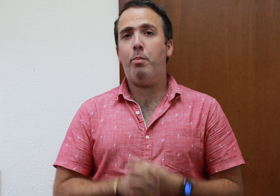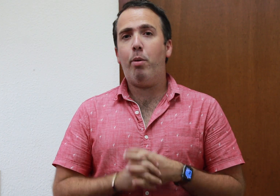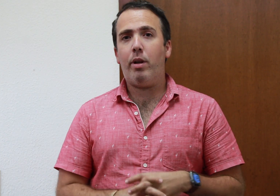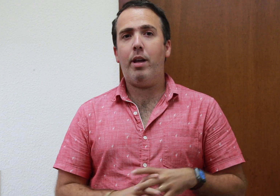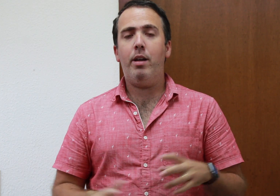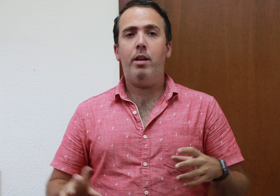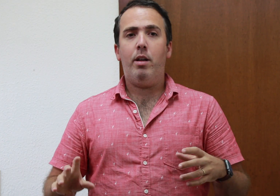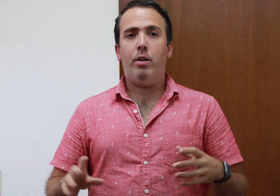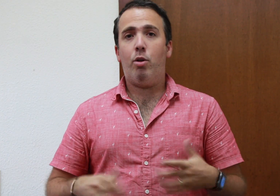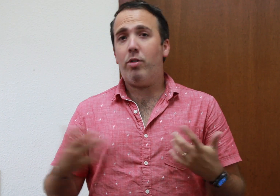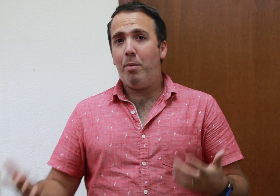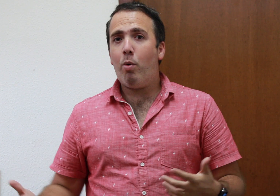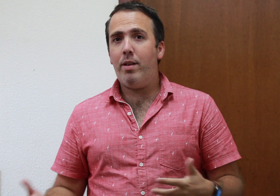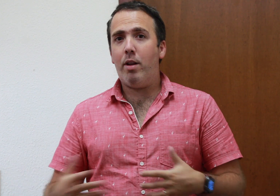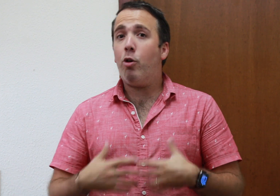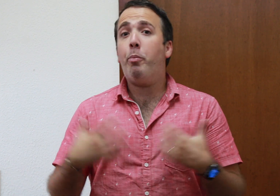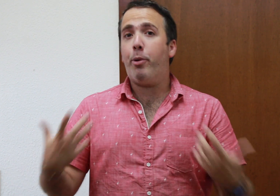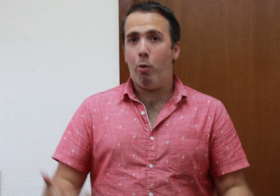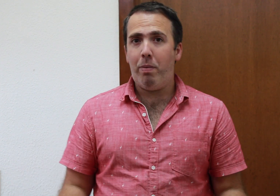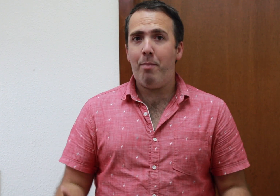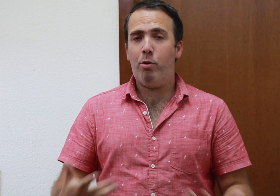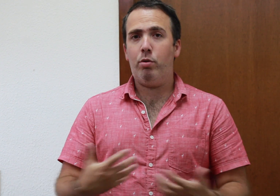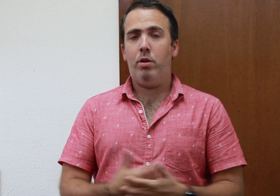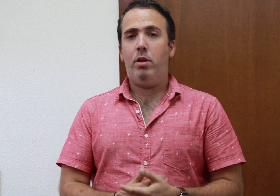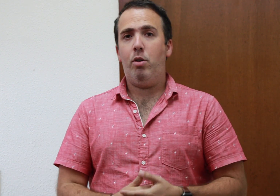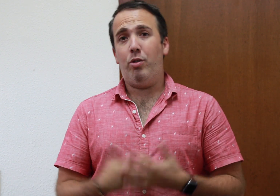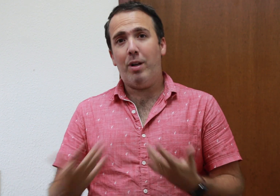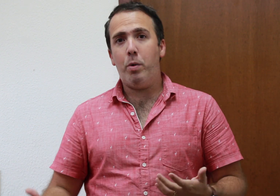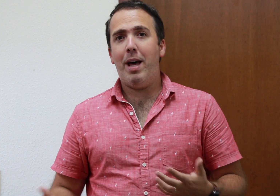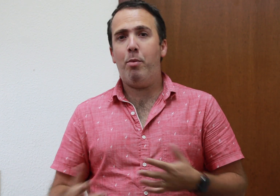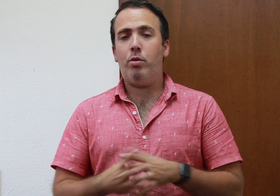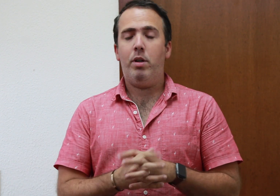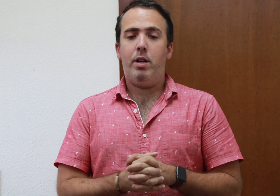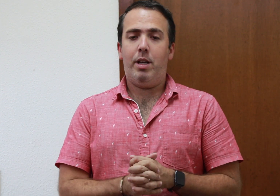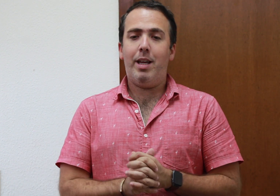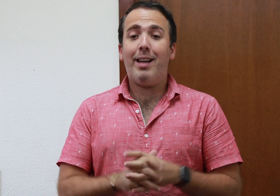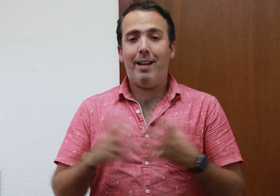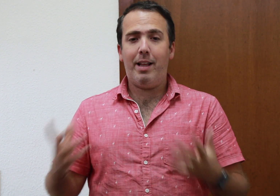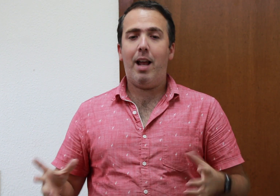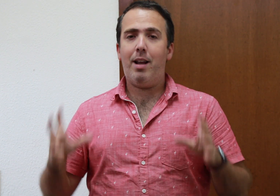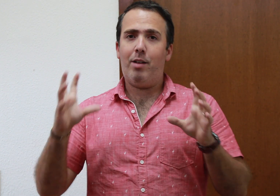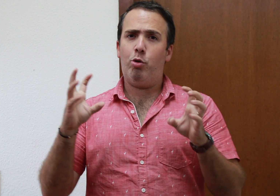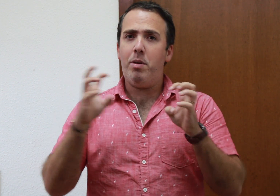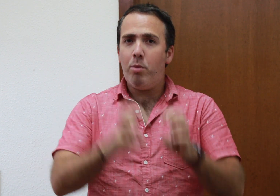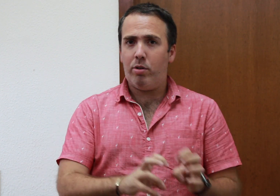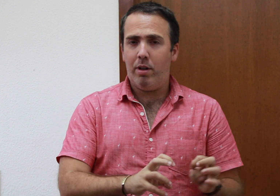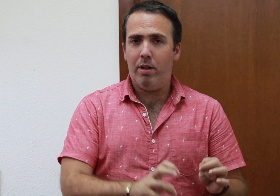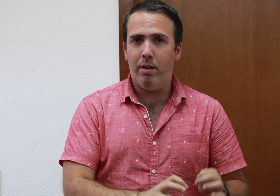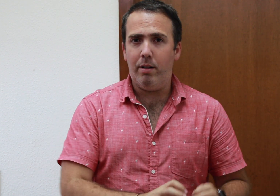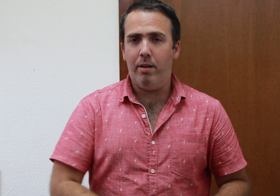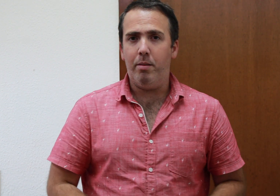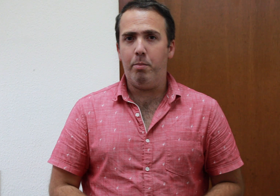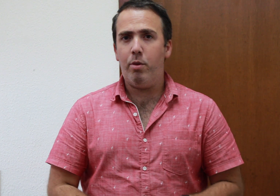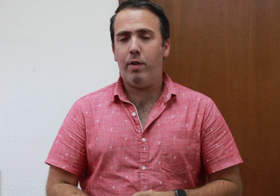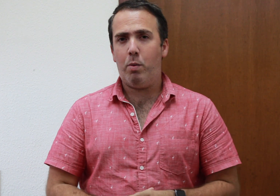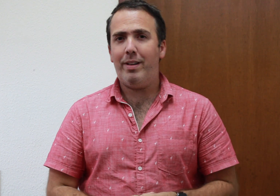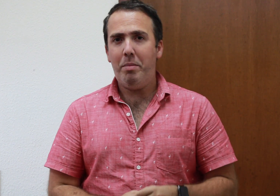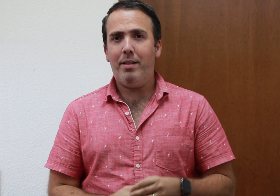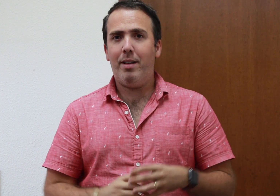porque no nos damos cuenta, no nos preocupamos, nos descuidamos y en general asumimos muy frecuentemente